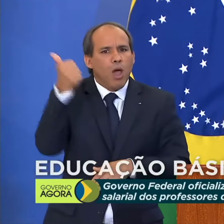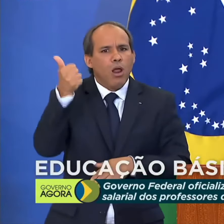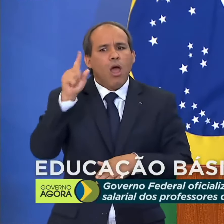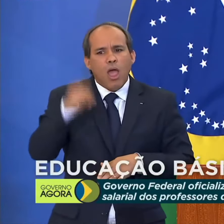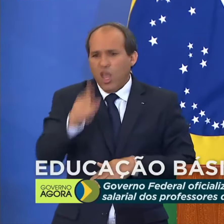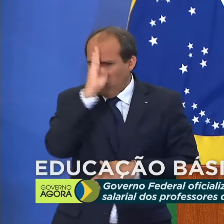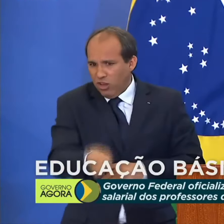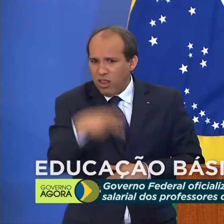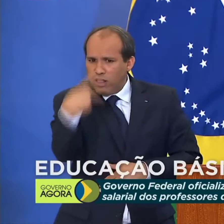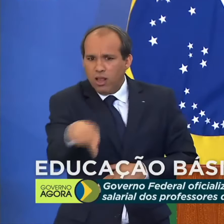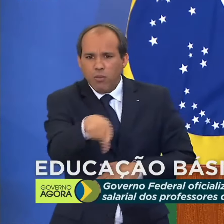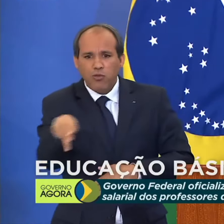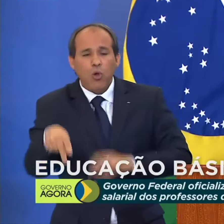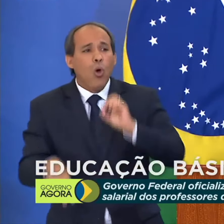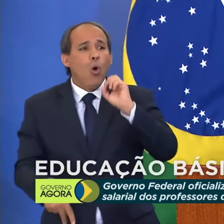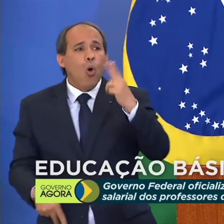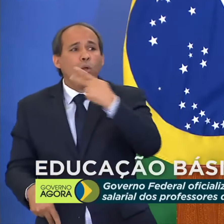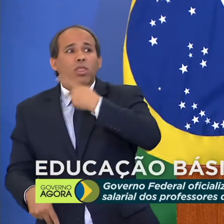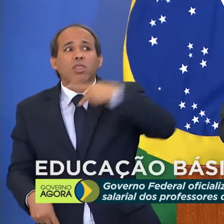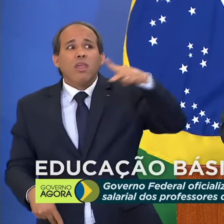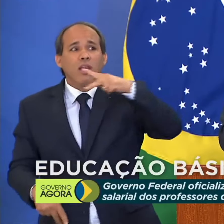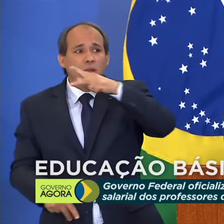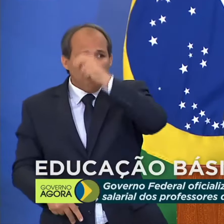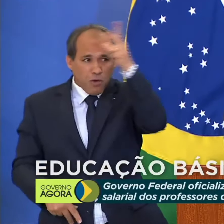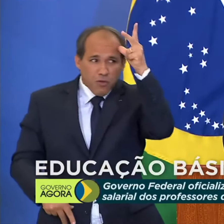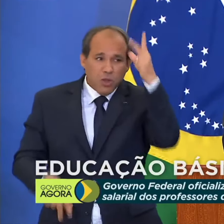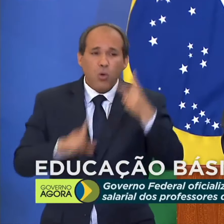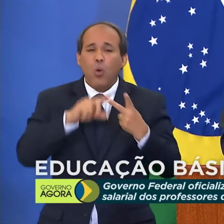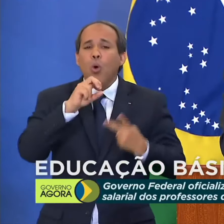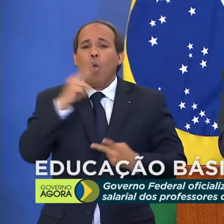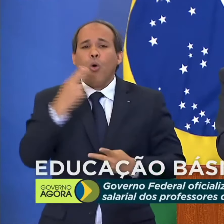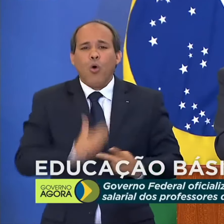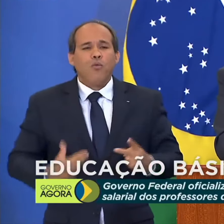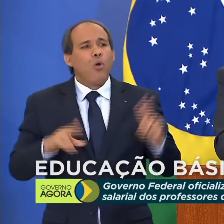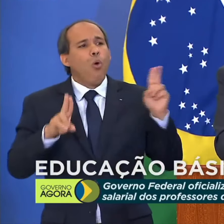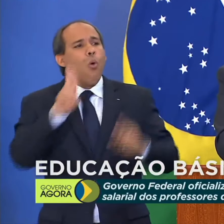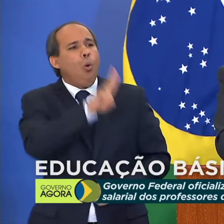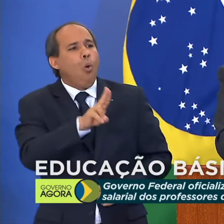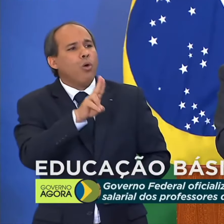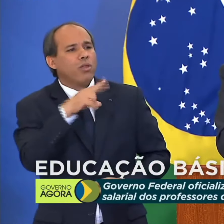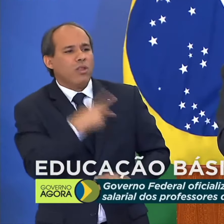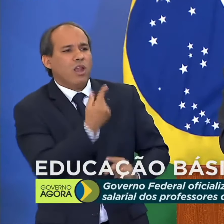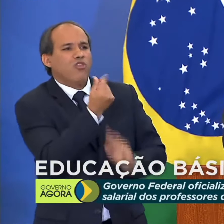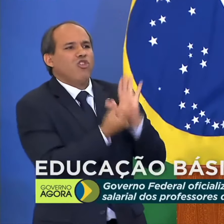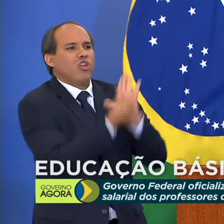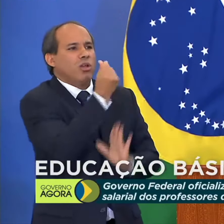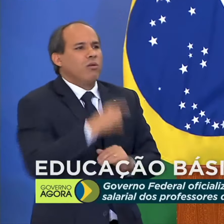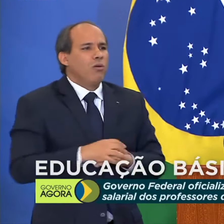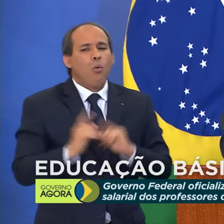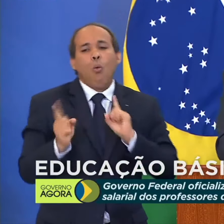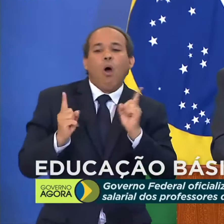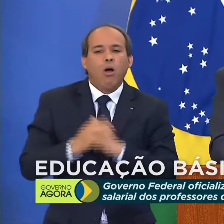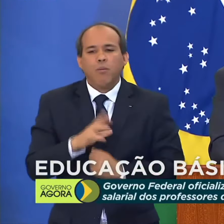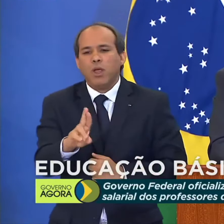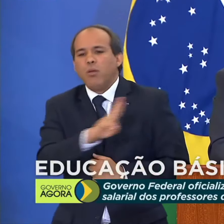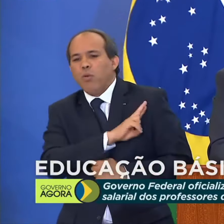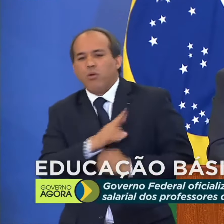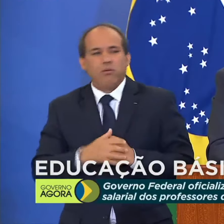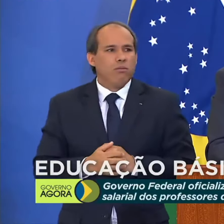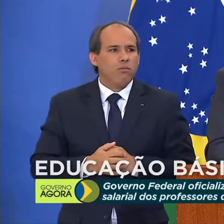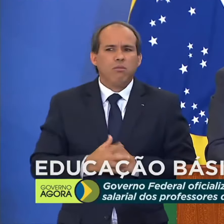ou é com o respectivo prefeito ou governador? Não precisou mais que